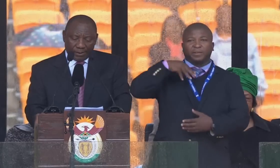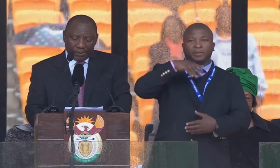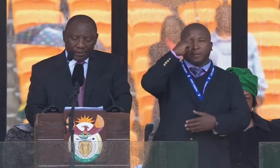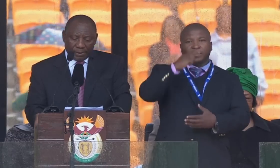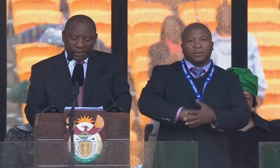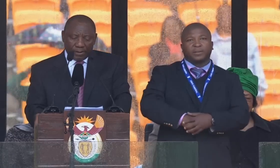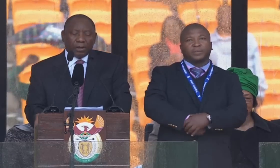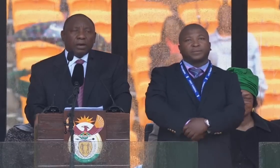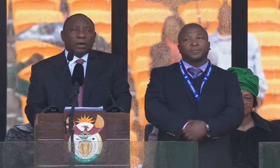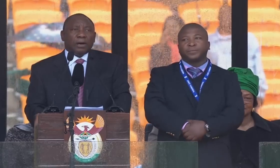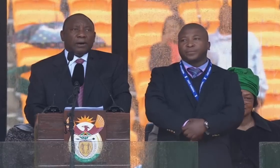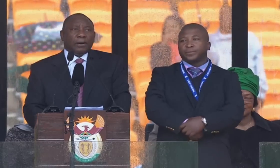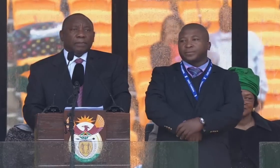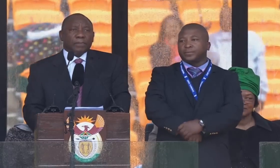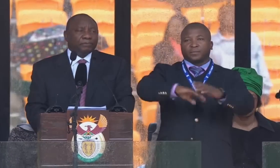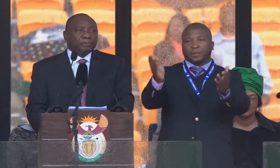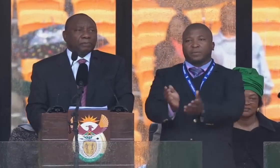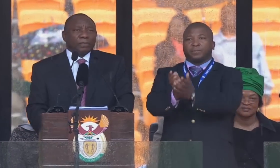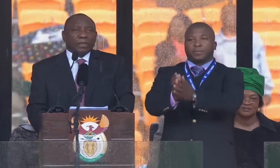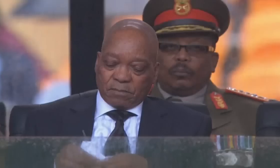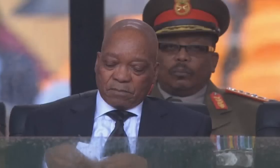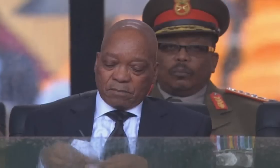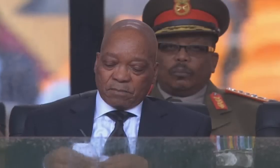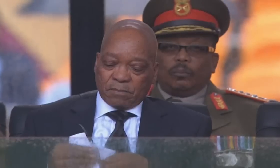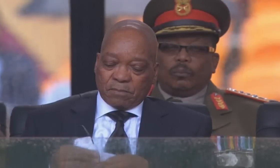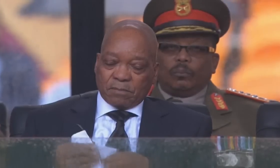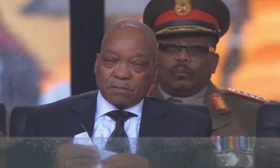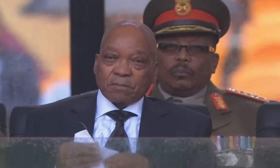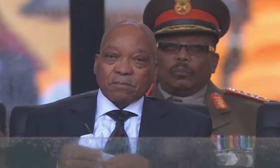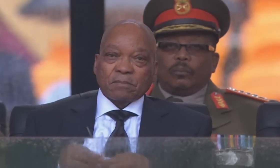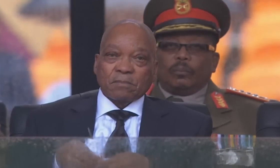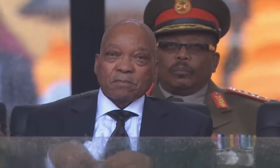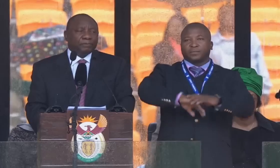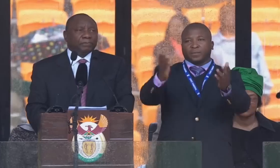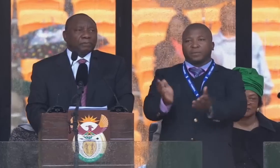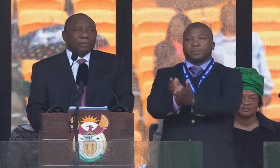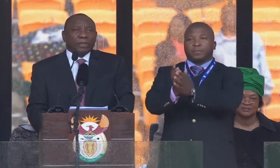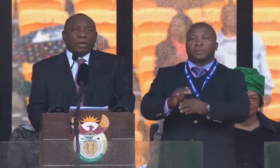que começou Que começou,